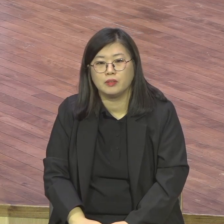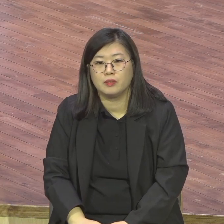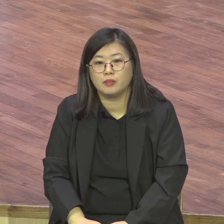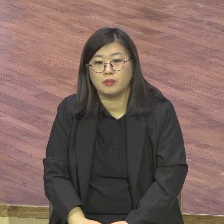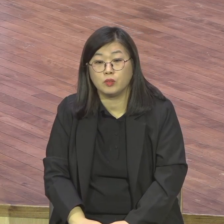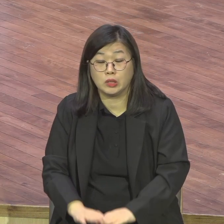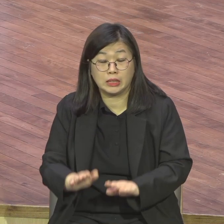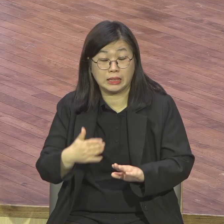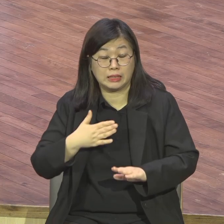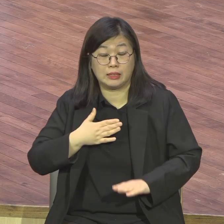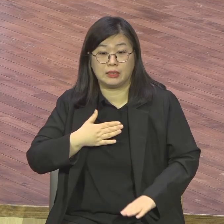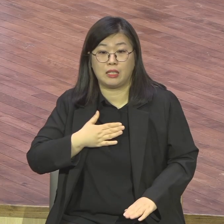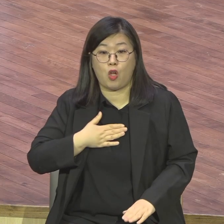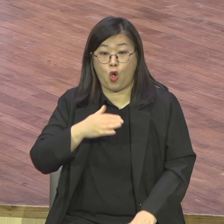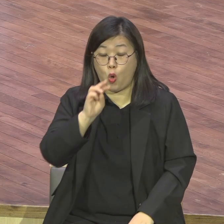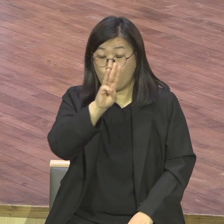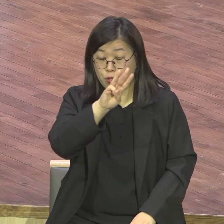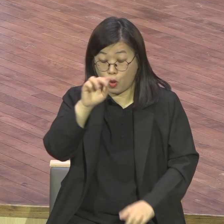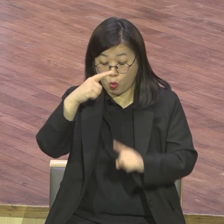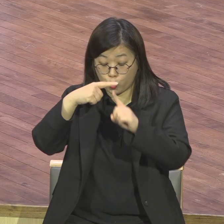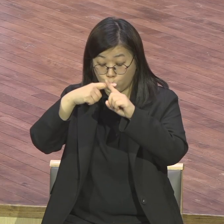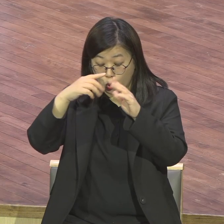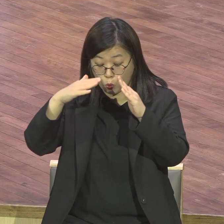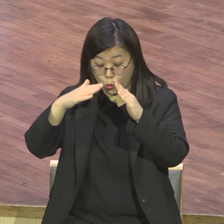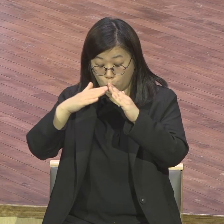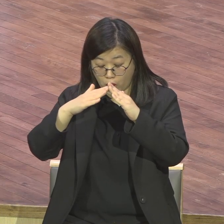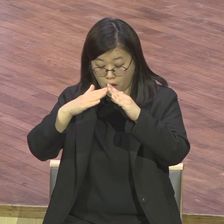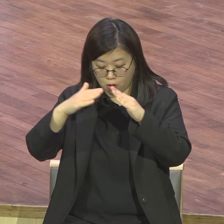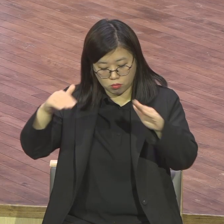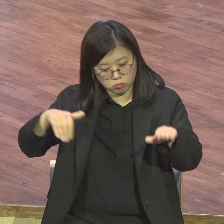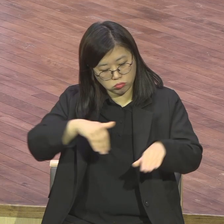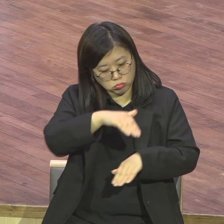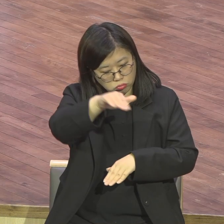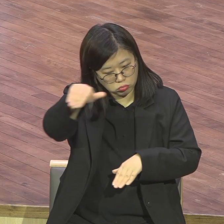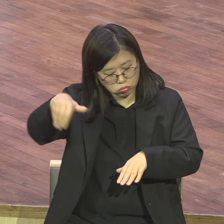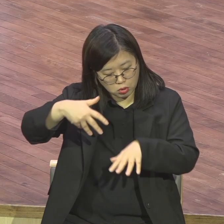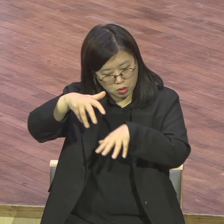교회가 어느 정도냐 저는 아무 할 말이 없을 정도로 너무 잘하고 있어요.